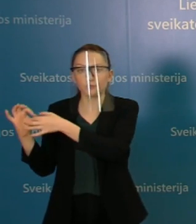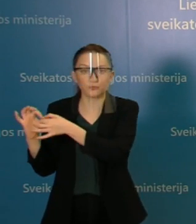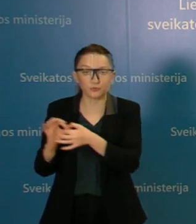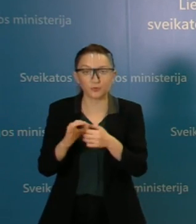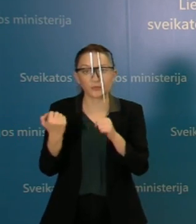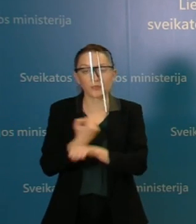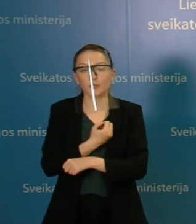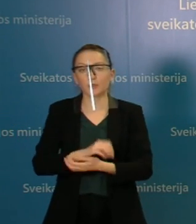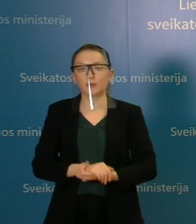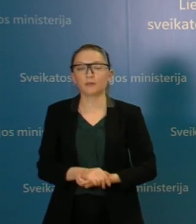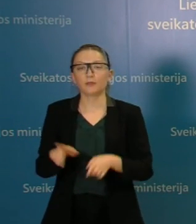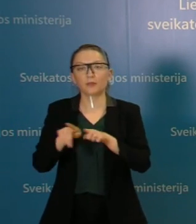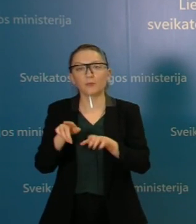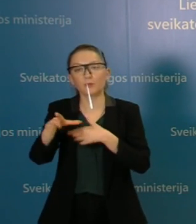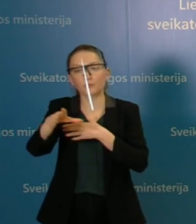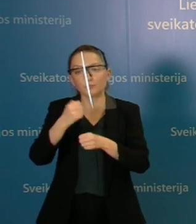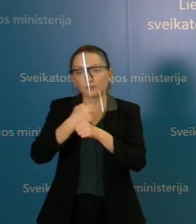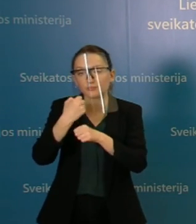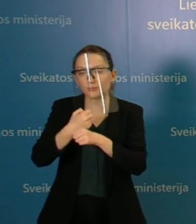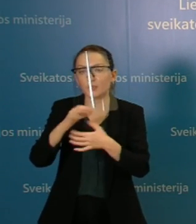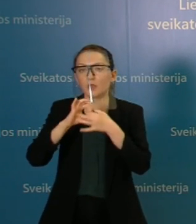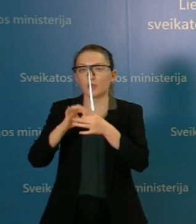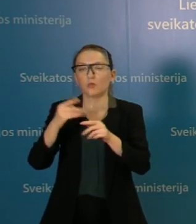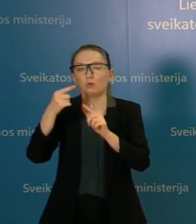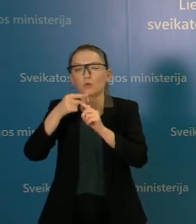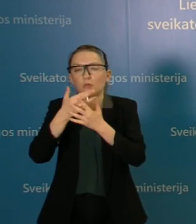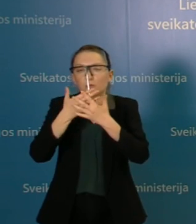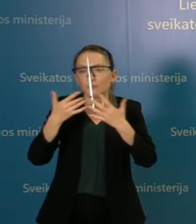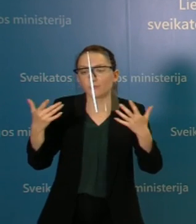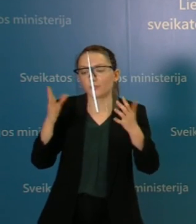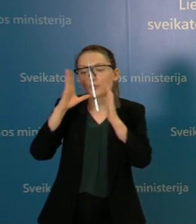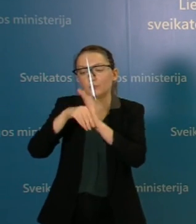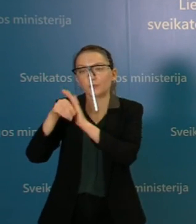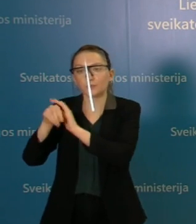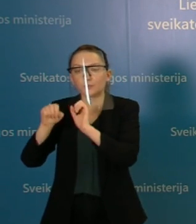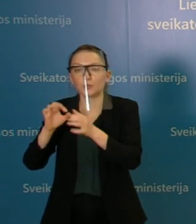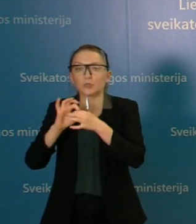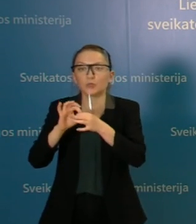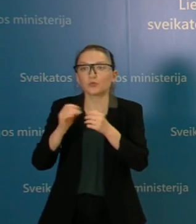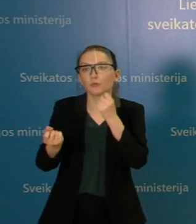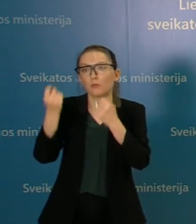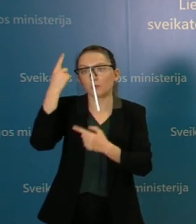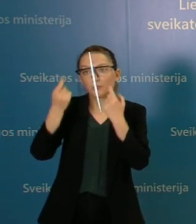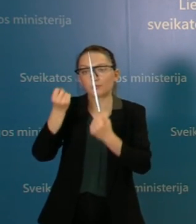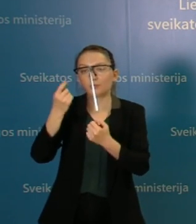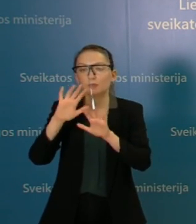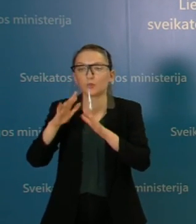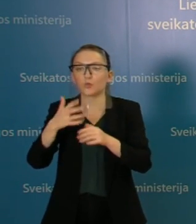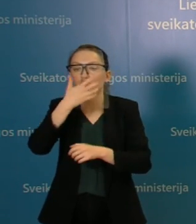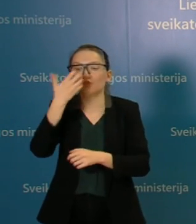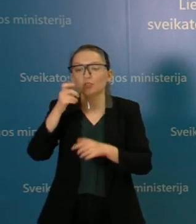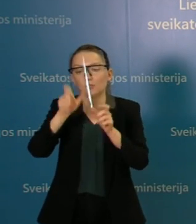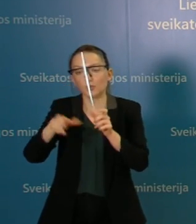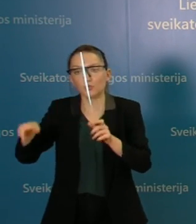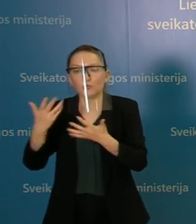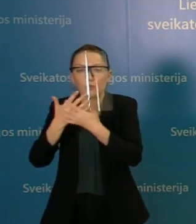bendradarbiaujant matyt su tarnybomis, kurios ten veikia, ieškoti tokių kūrybiškesnių sprendimų, šildytuvų